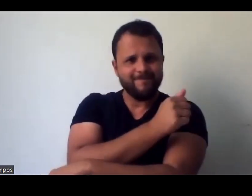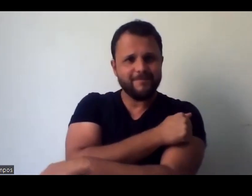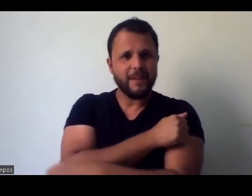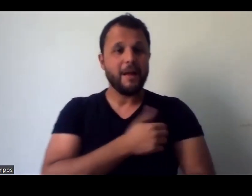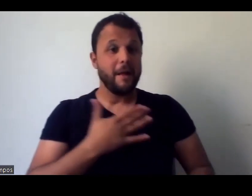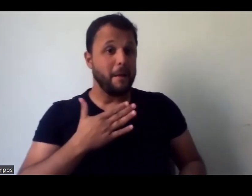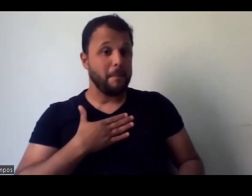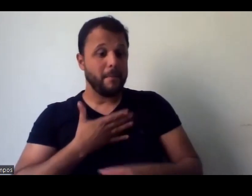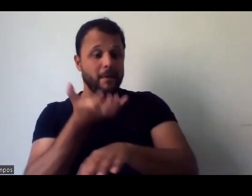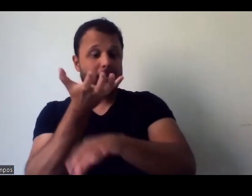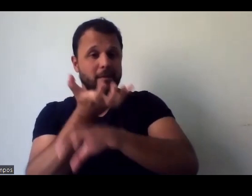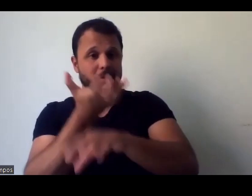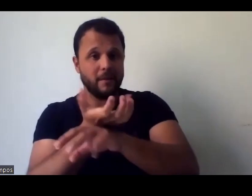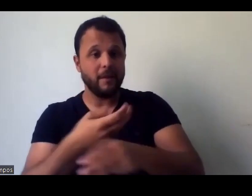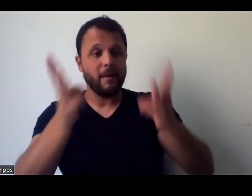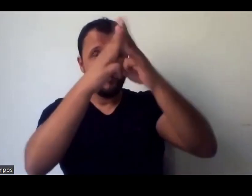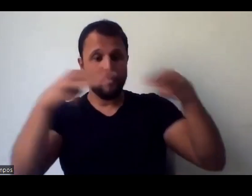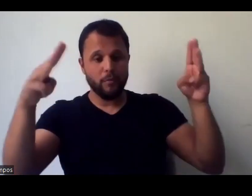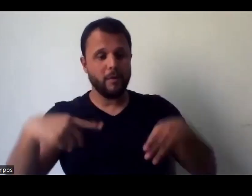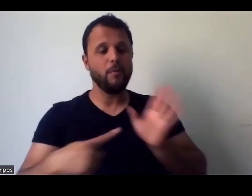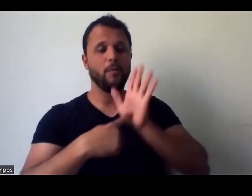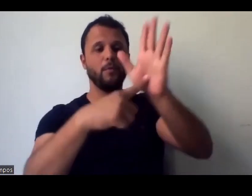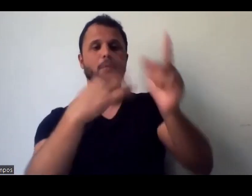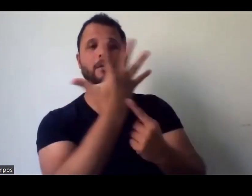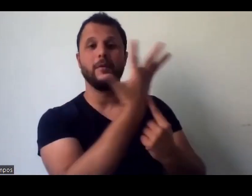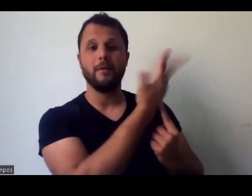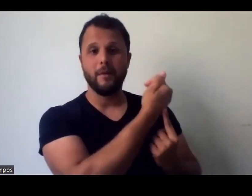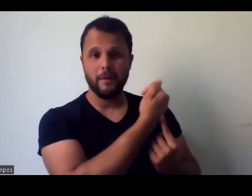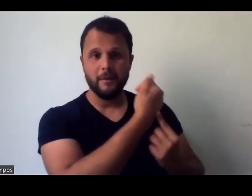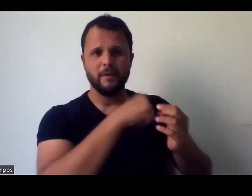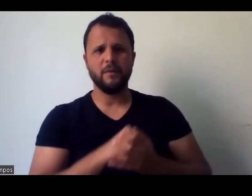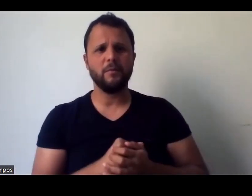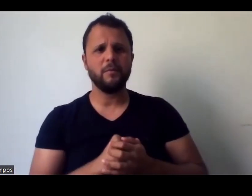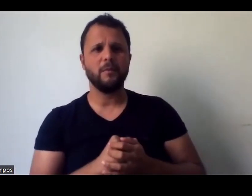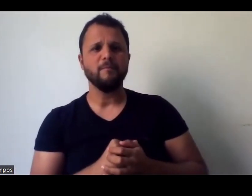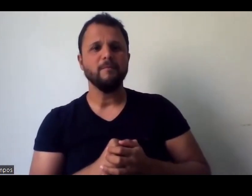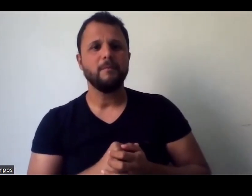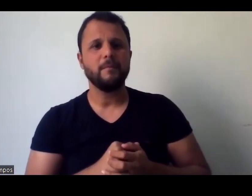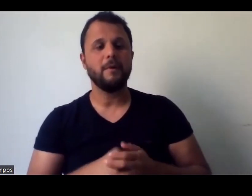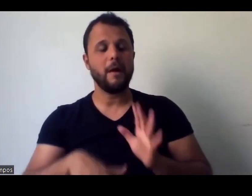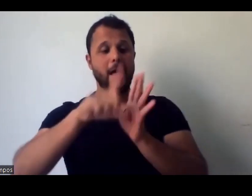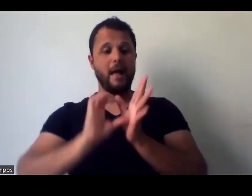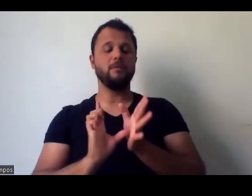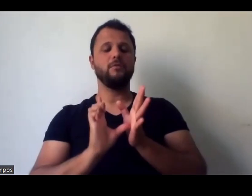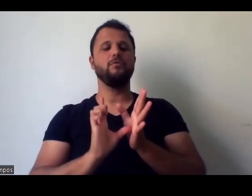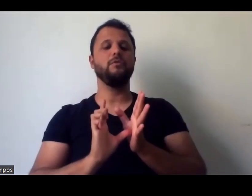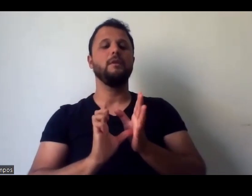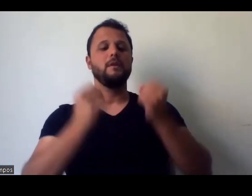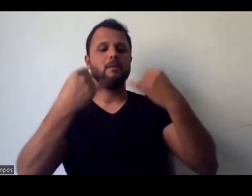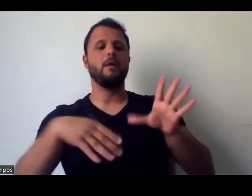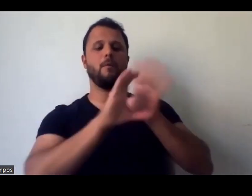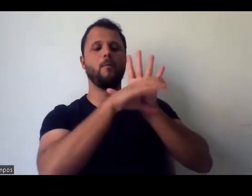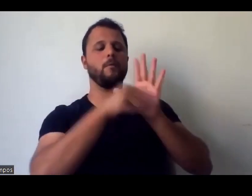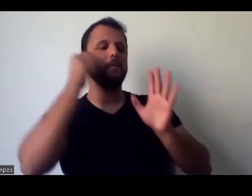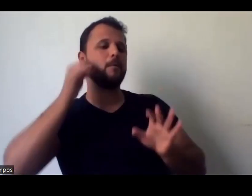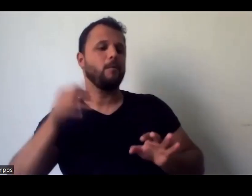audiodescrição em museus e exposições de arte. E eu tava comentando com eles, né, antes de entrar na audiodescrição em si, o cenário